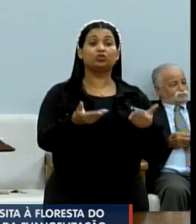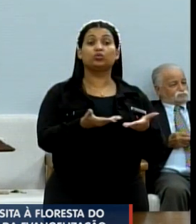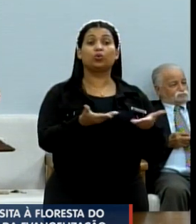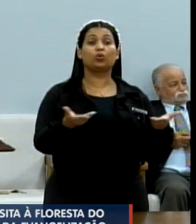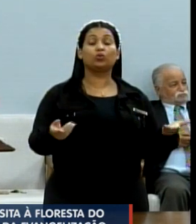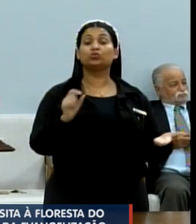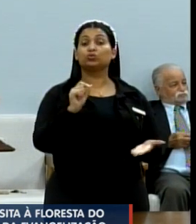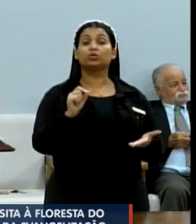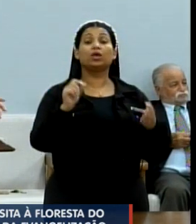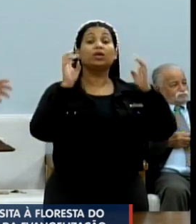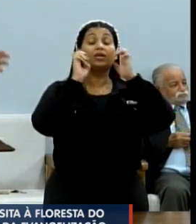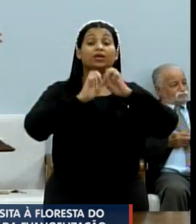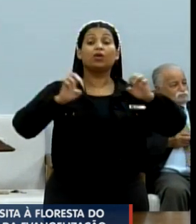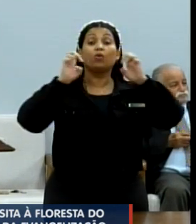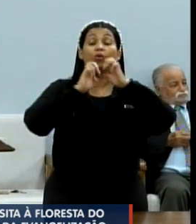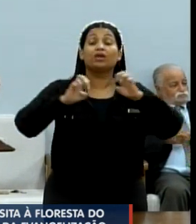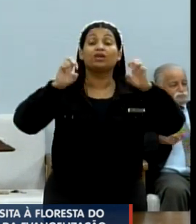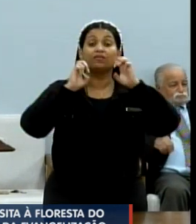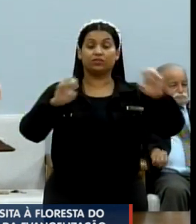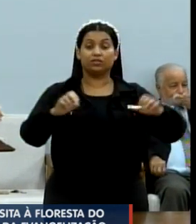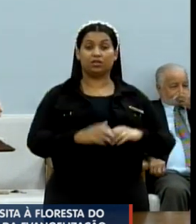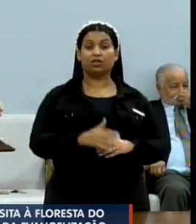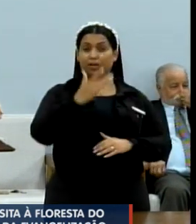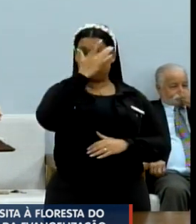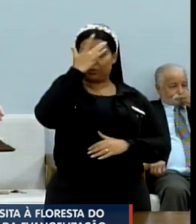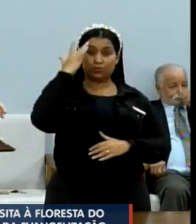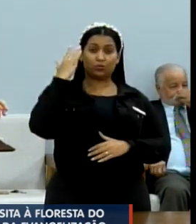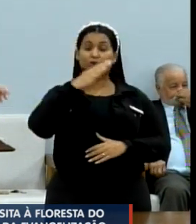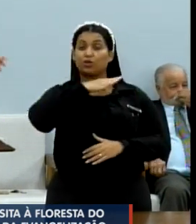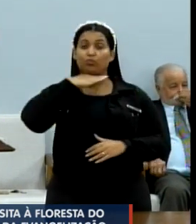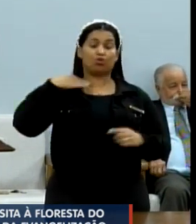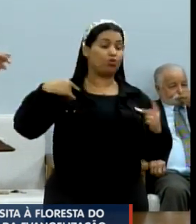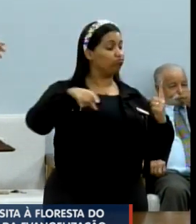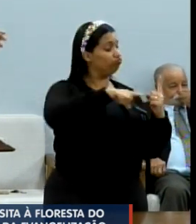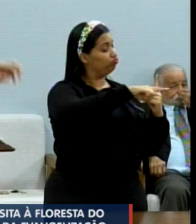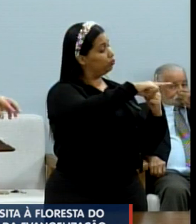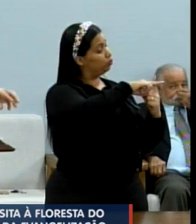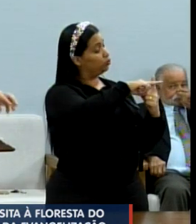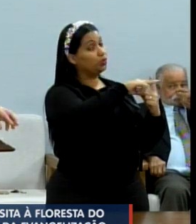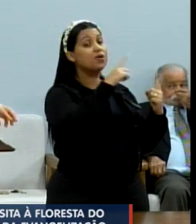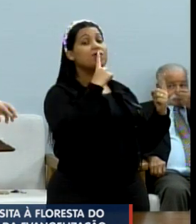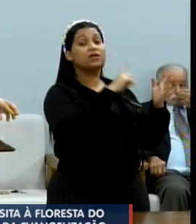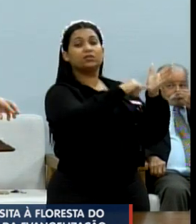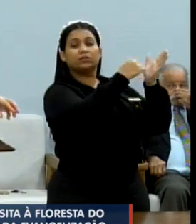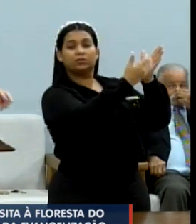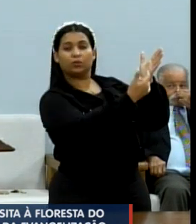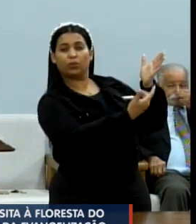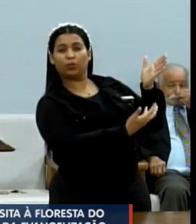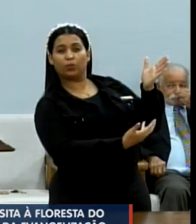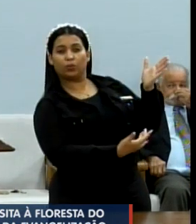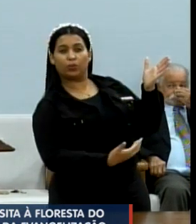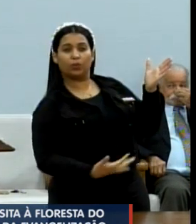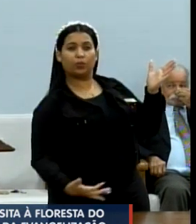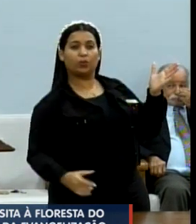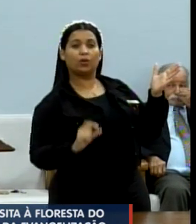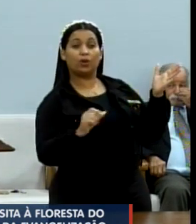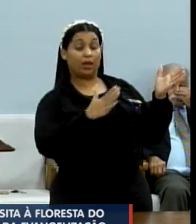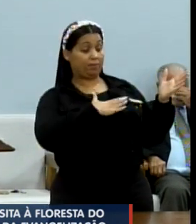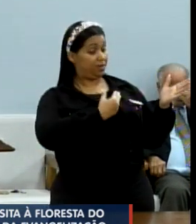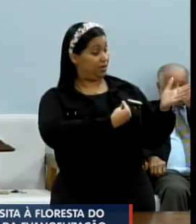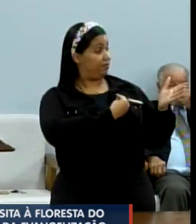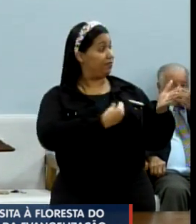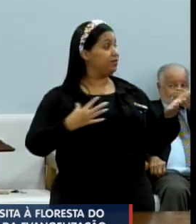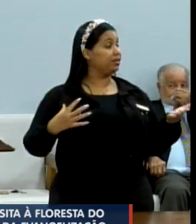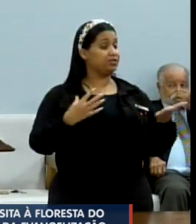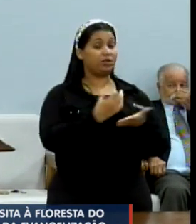é o evangelho e aquele que morreu na cruz, que derramou o seu sangue na cruz para que salvasse a minha vida